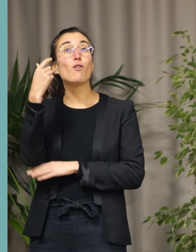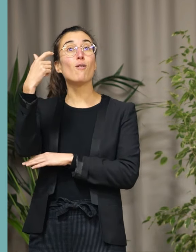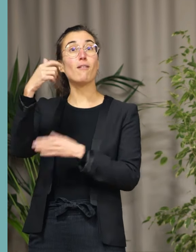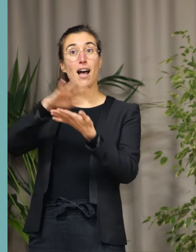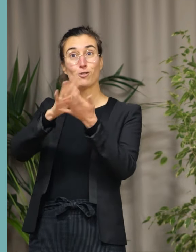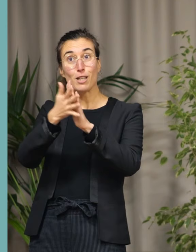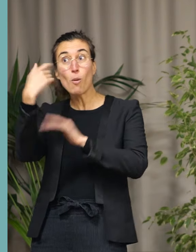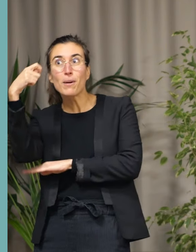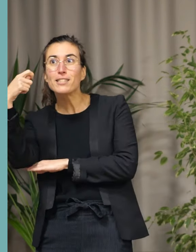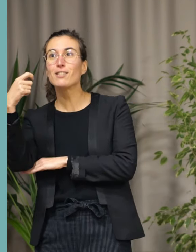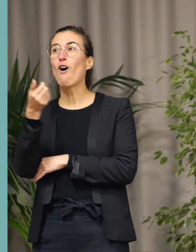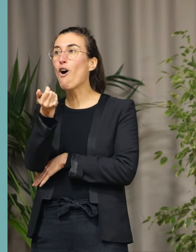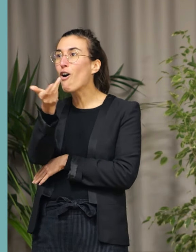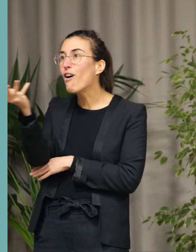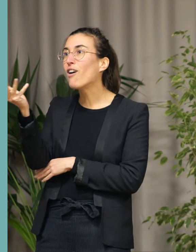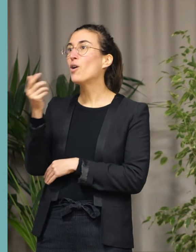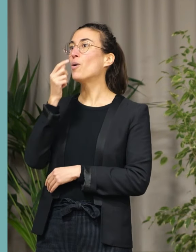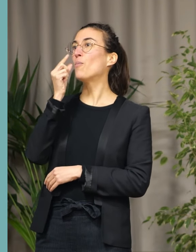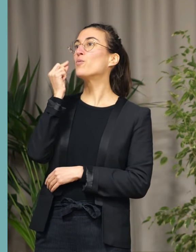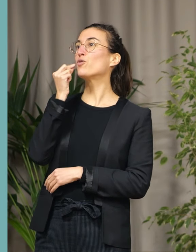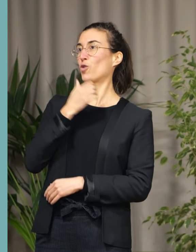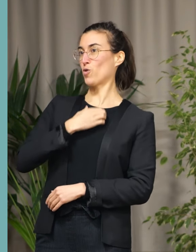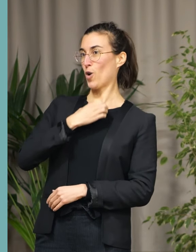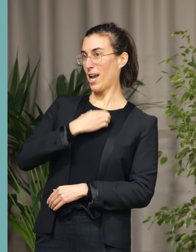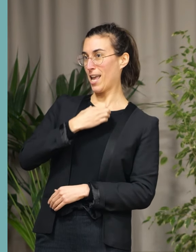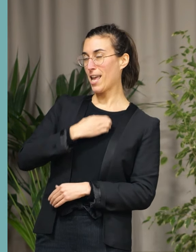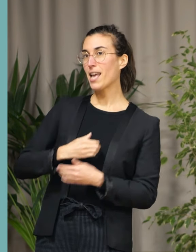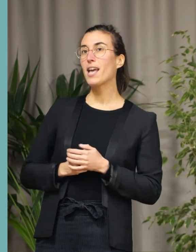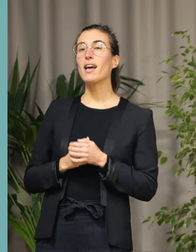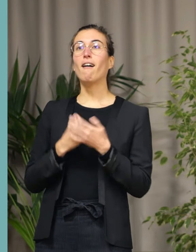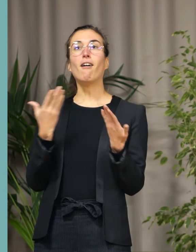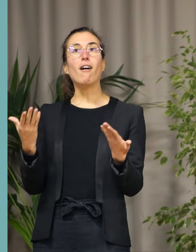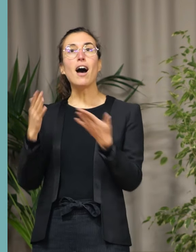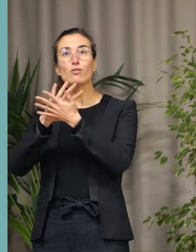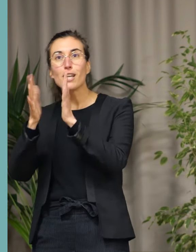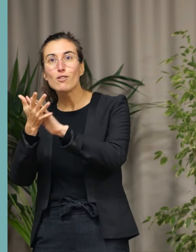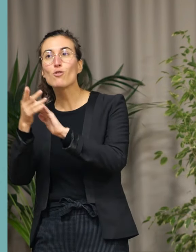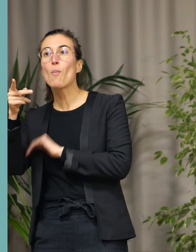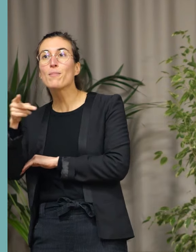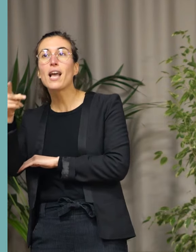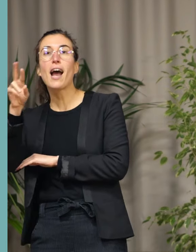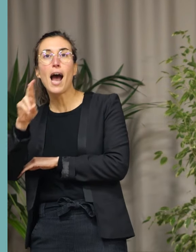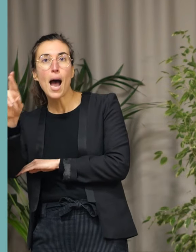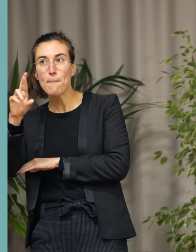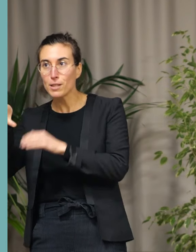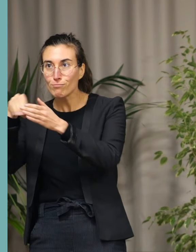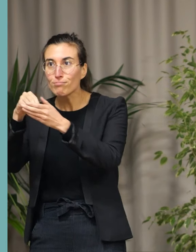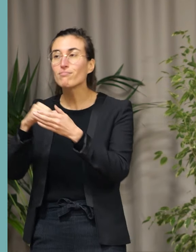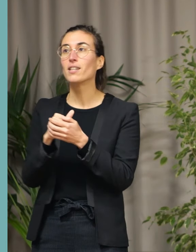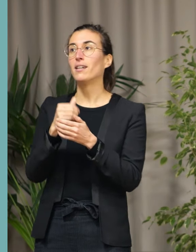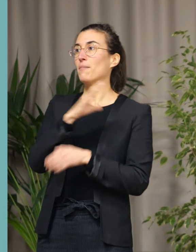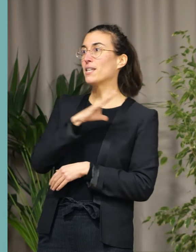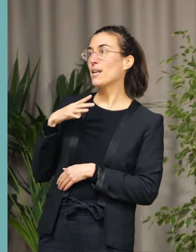monsieur le curé, mesdames et messieurs les administrateurs du village Pierre-Rabie, mesdames et messieurs les directeurs de services,